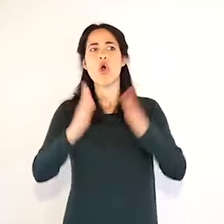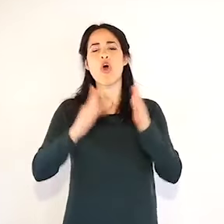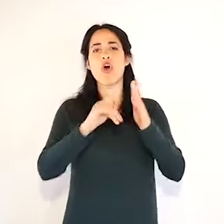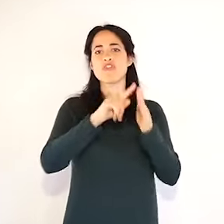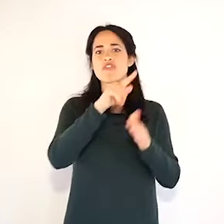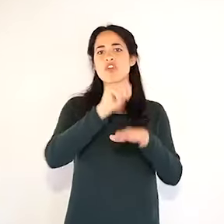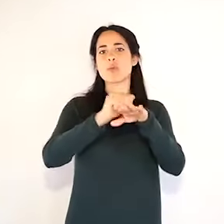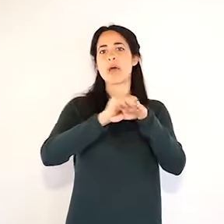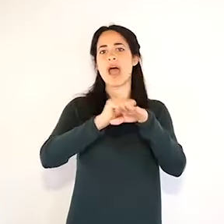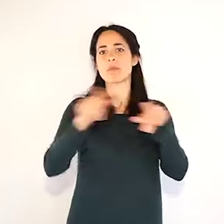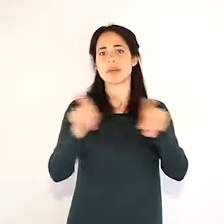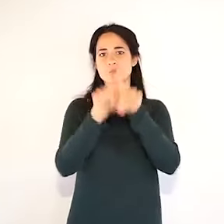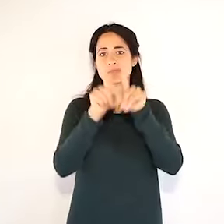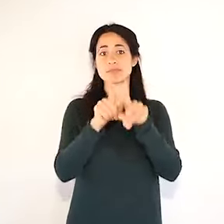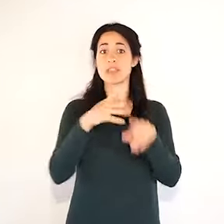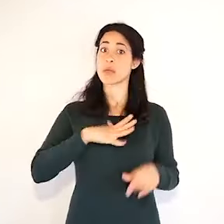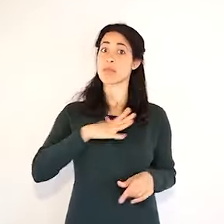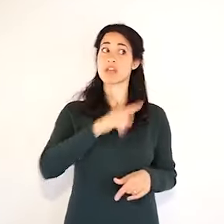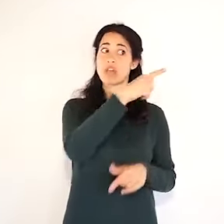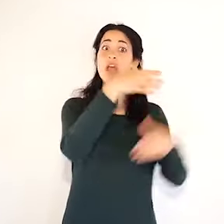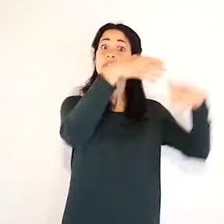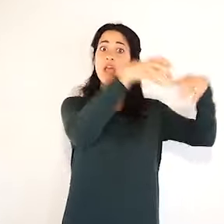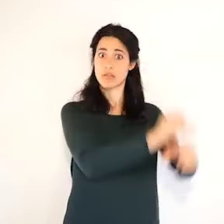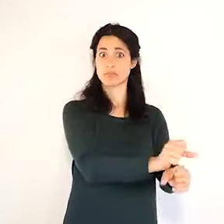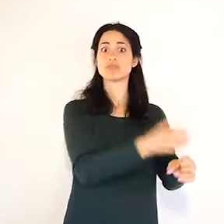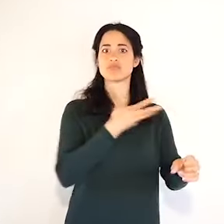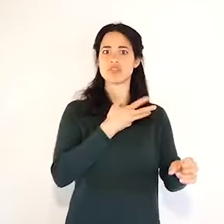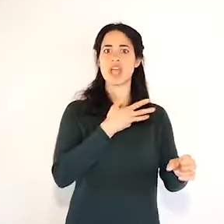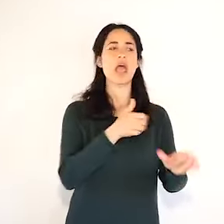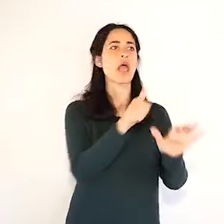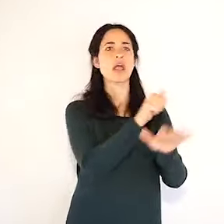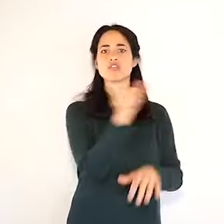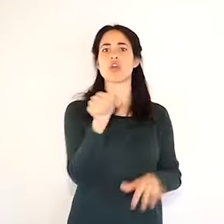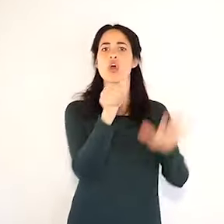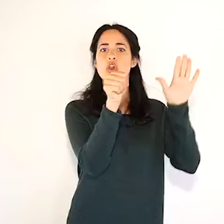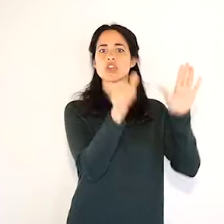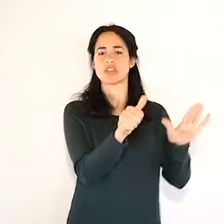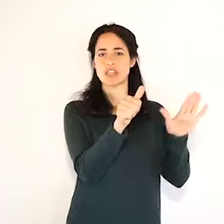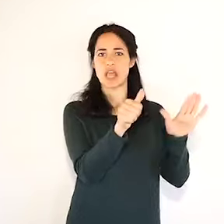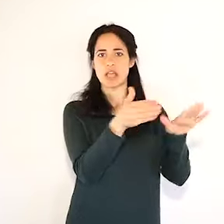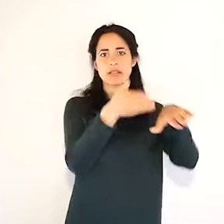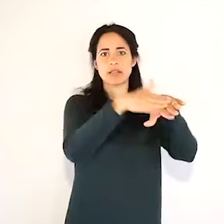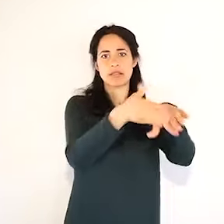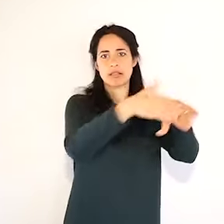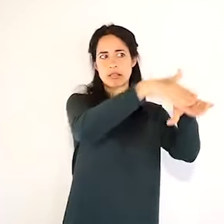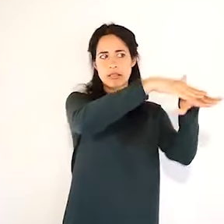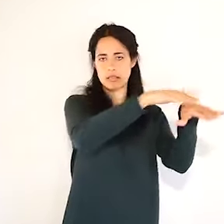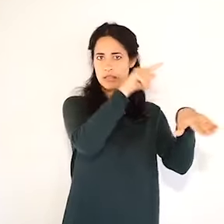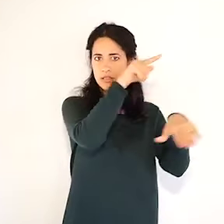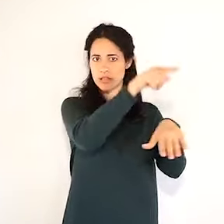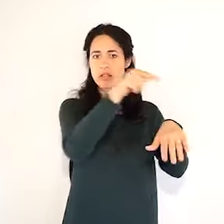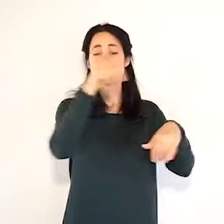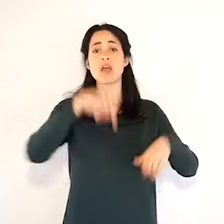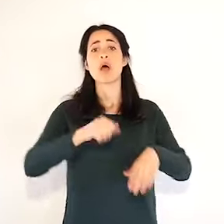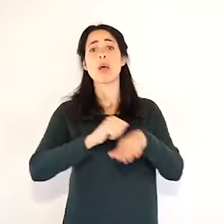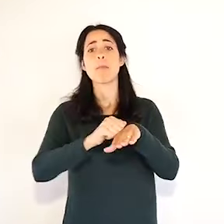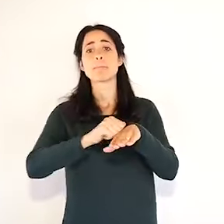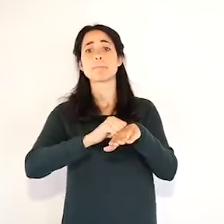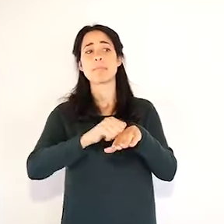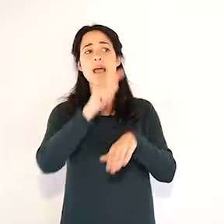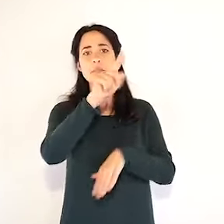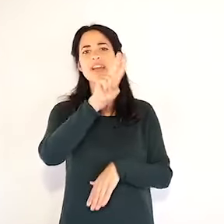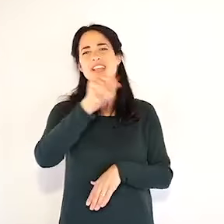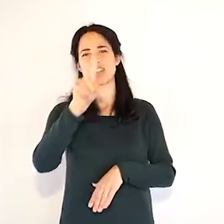significativamente, Piacenza 6 decessi oggi, Parma mantiene 21 decessi, 20